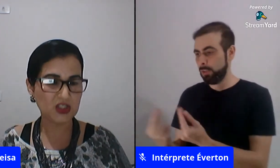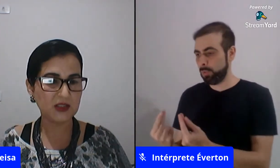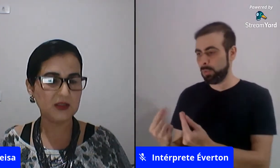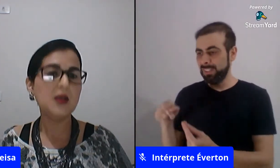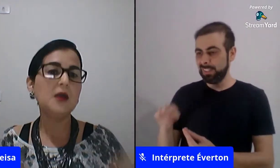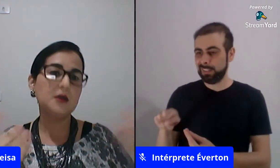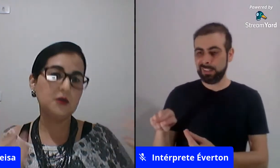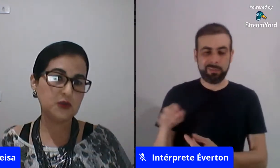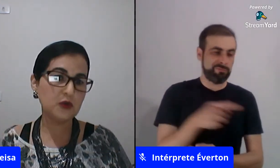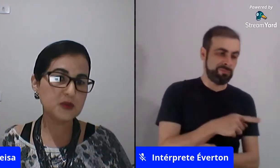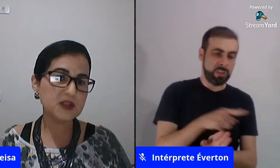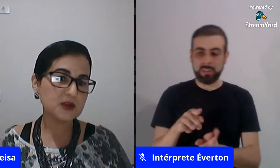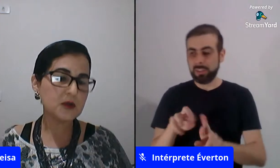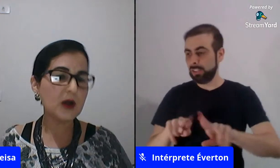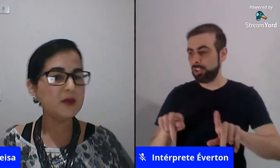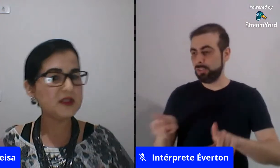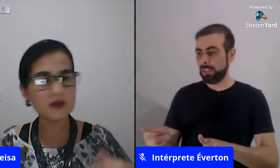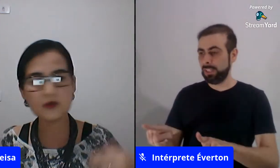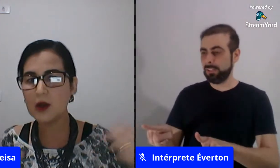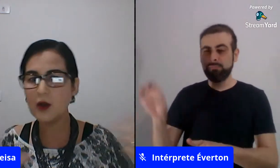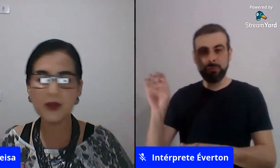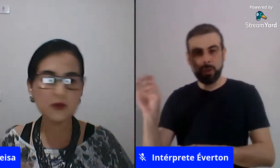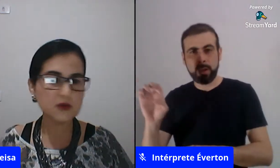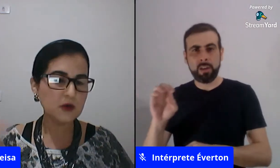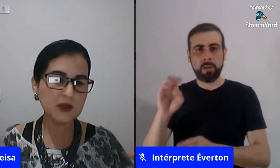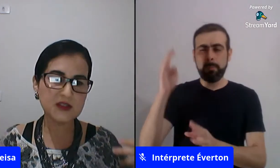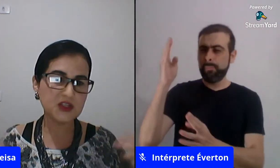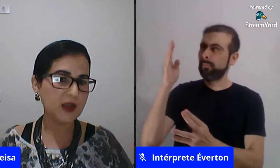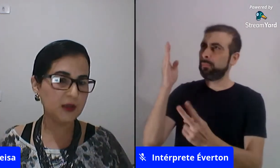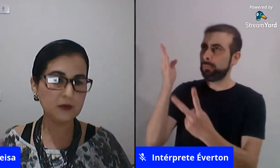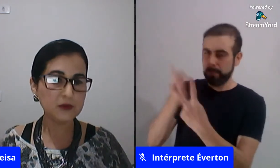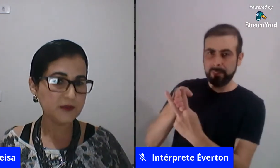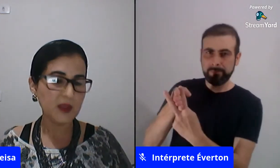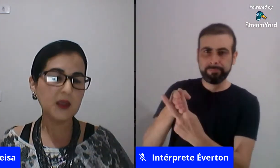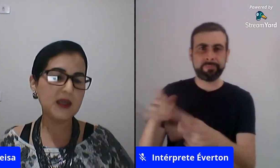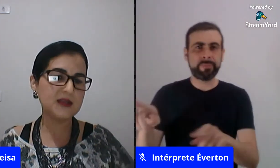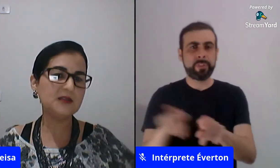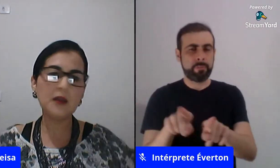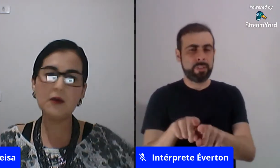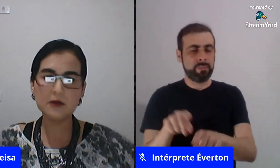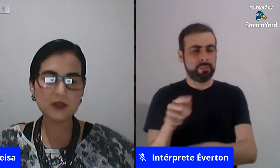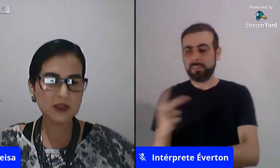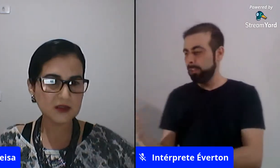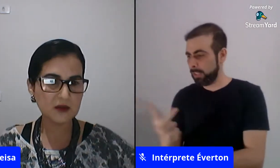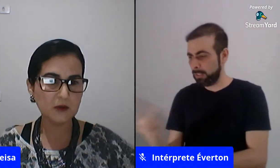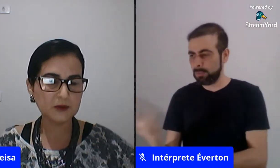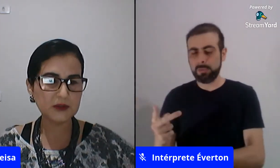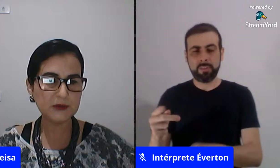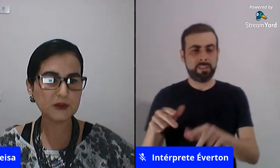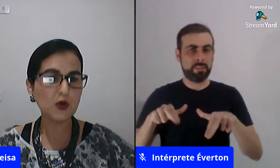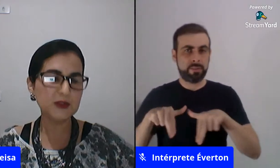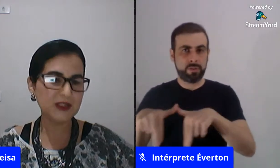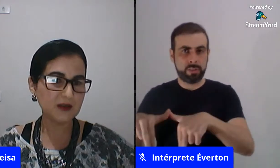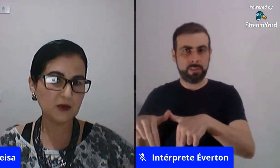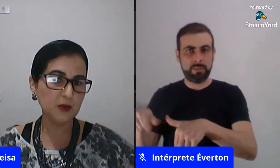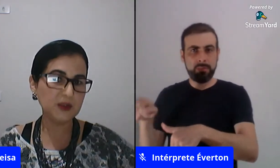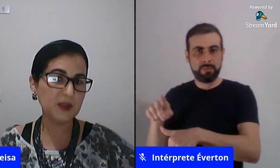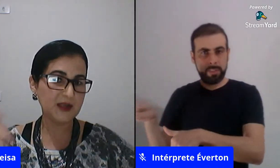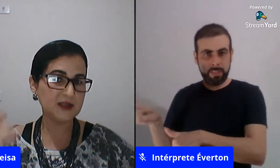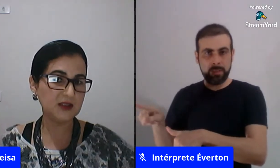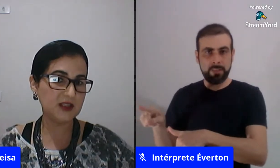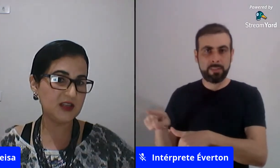erótica eu sou homossexual bissexual pelos dois gêneros e assim tem outras outros como